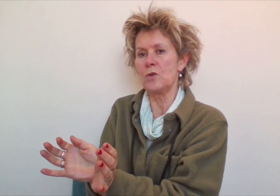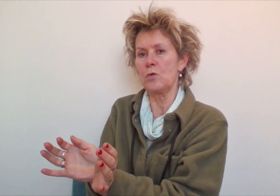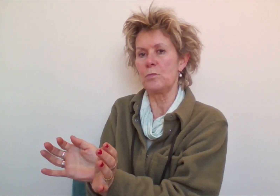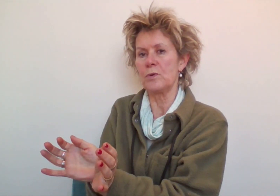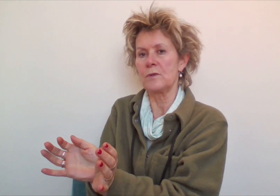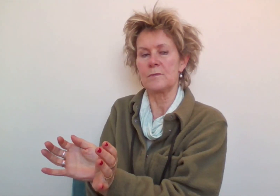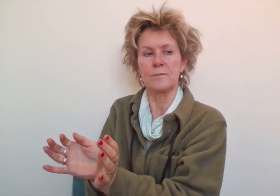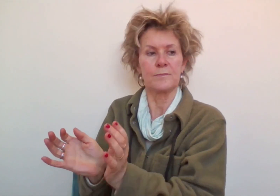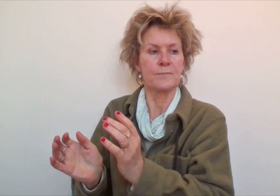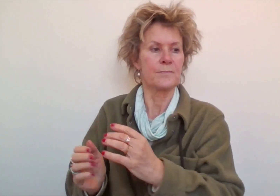groep.